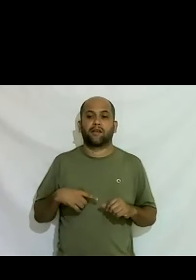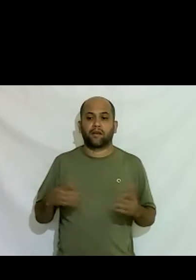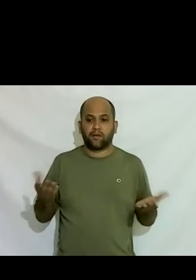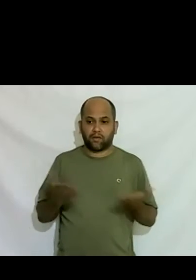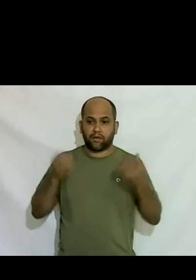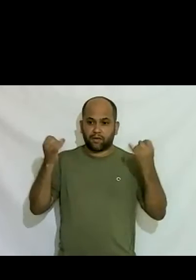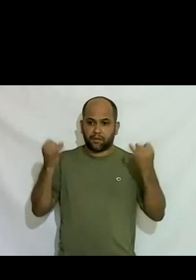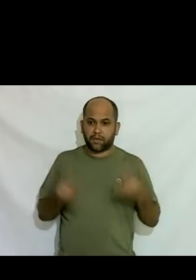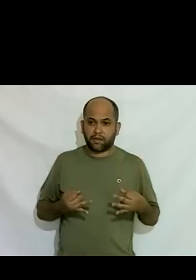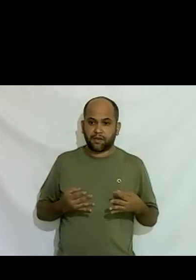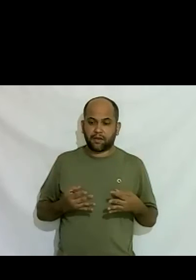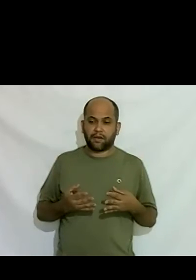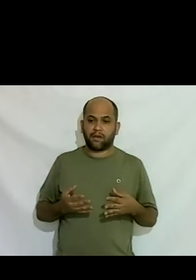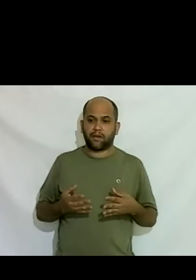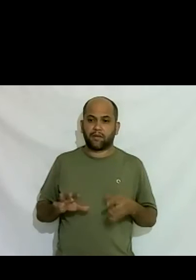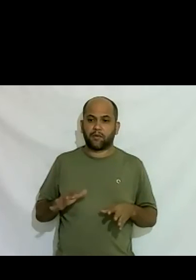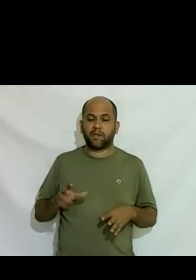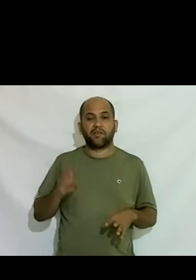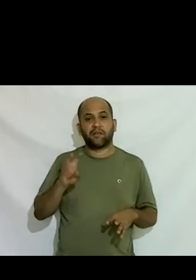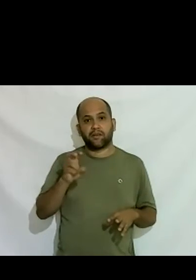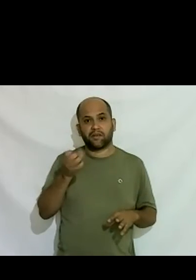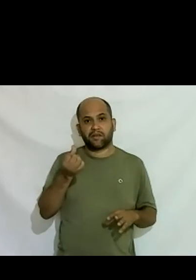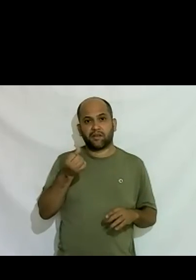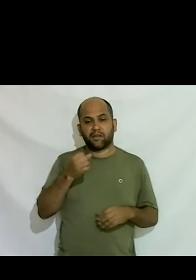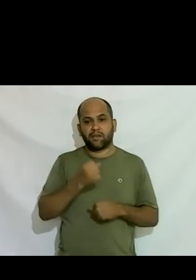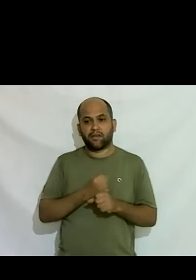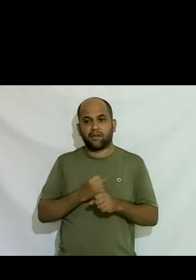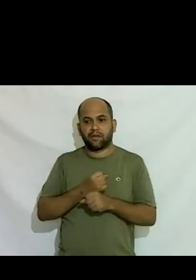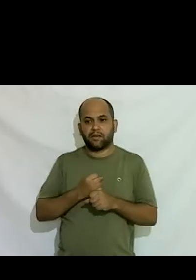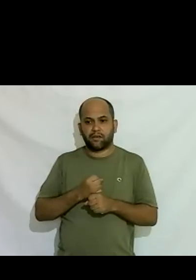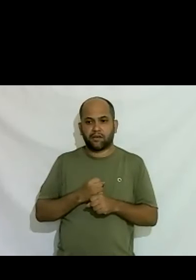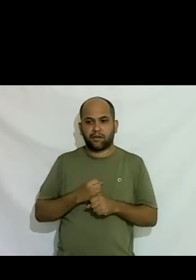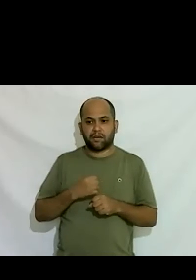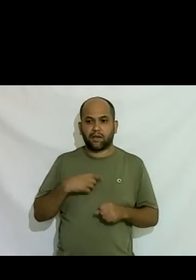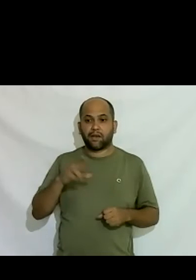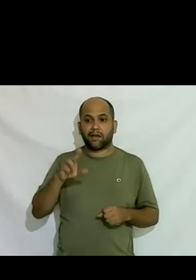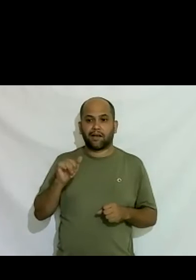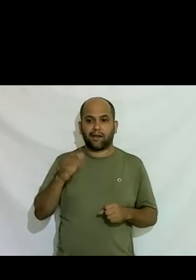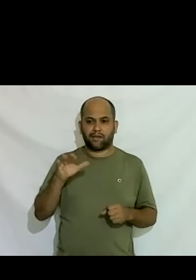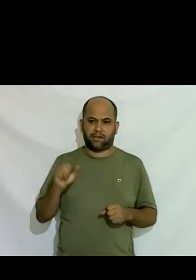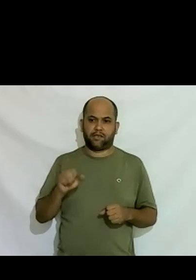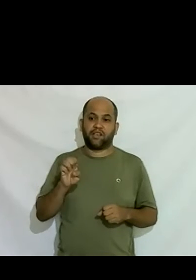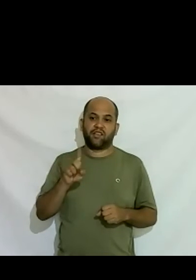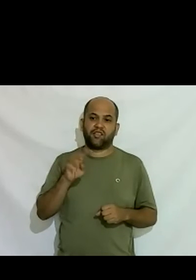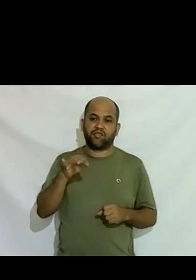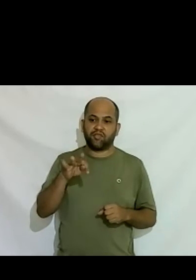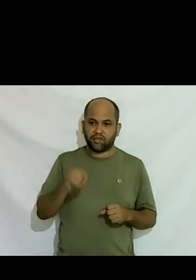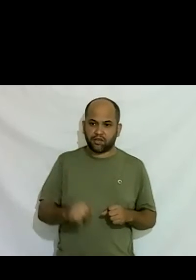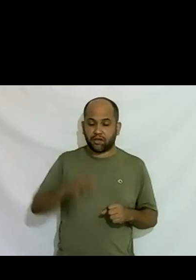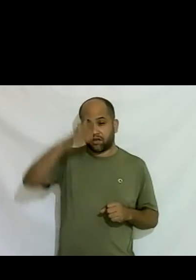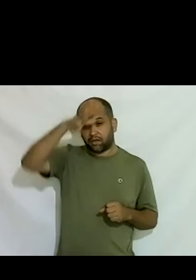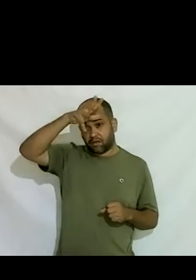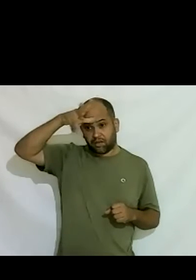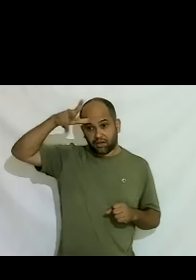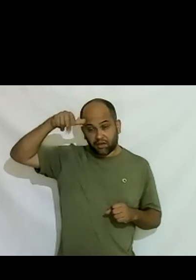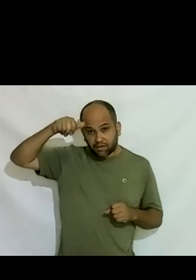falar que é de 5 6 anos para cá a questão de raça etnia a questão de índios a questão